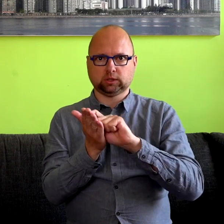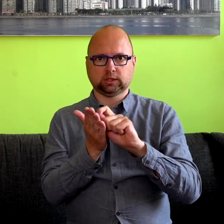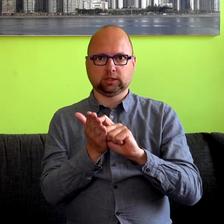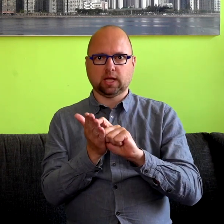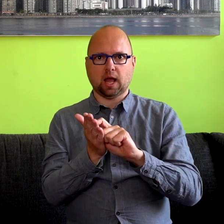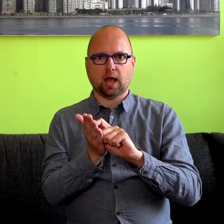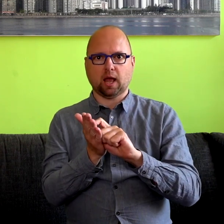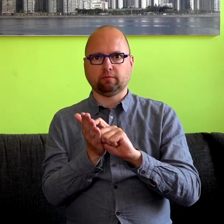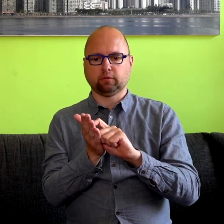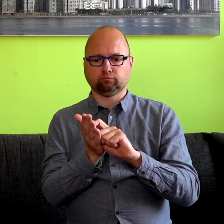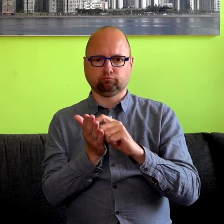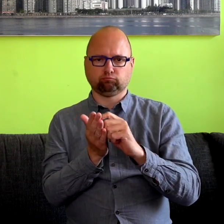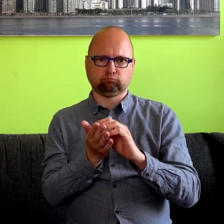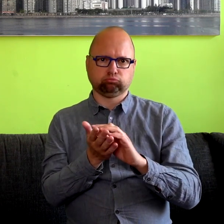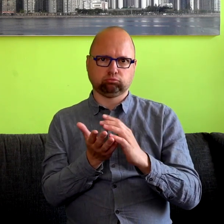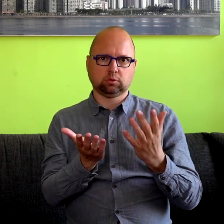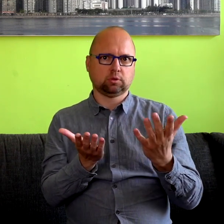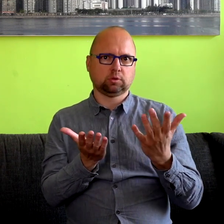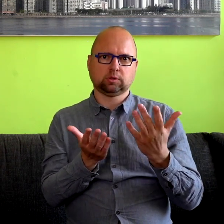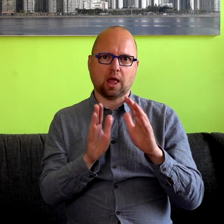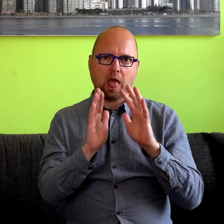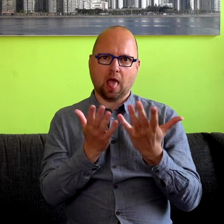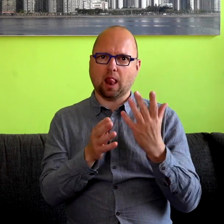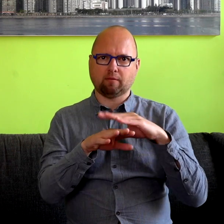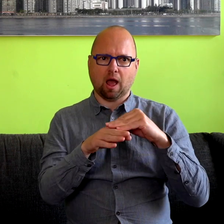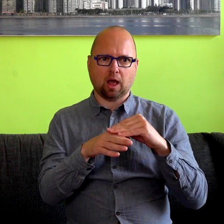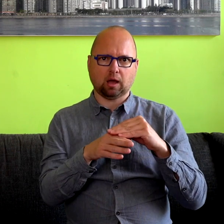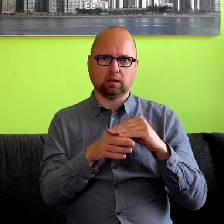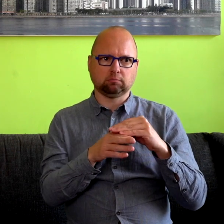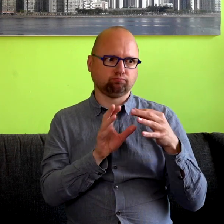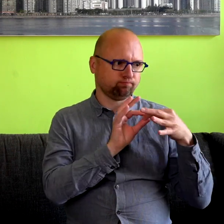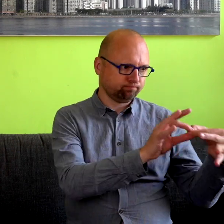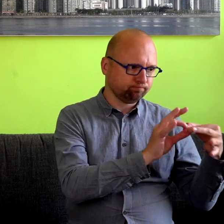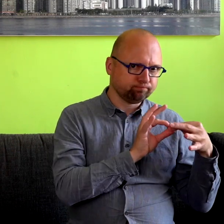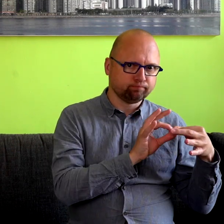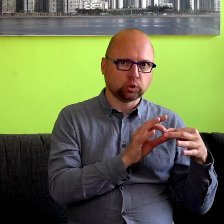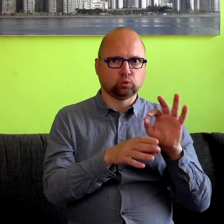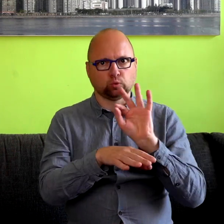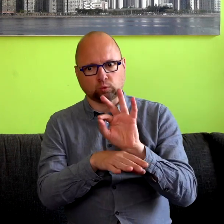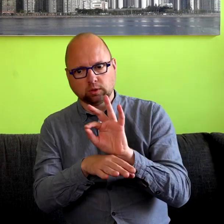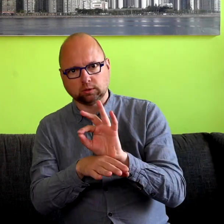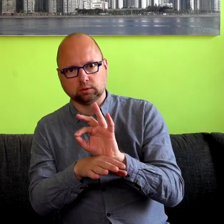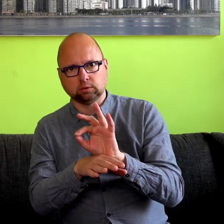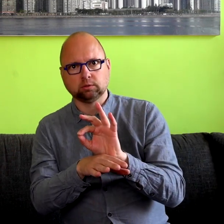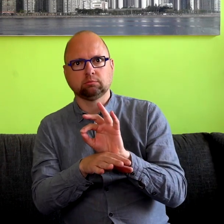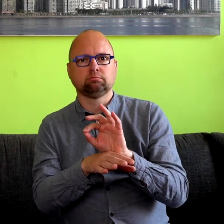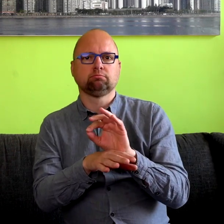haar kennis maken met de dove gemeenschap, haar ervaringen daar, de ervaringen om zelf meer visueel